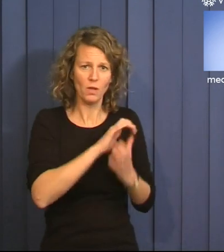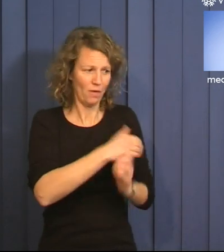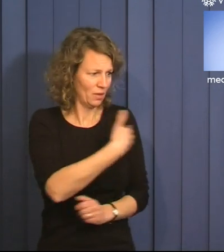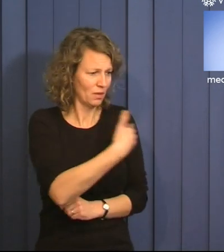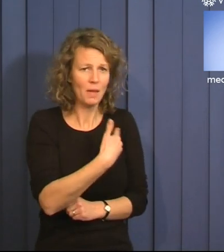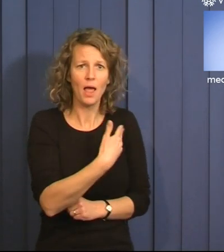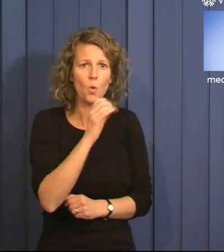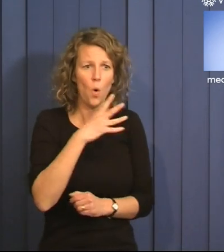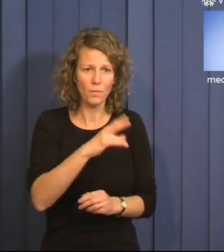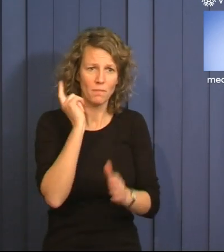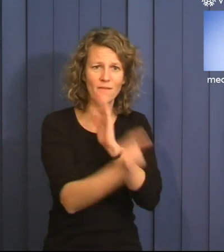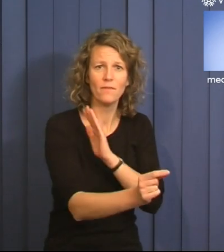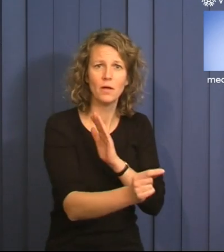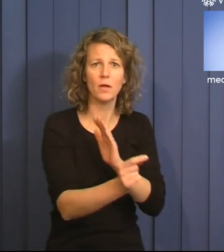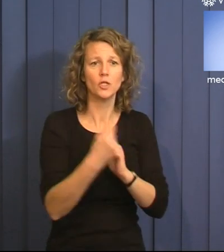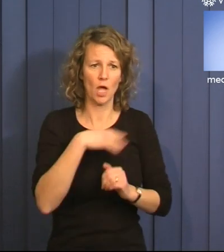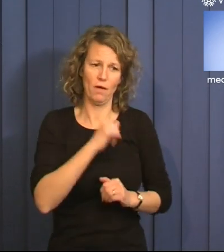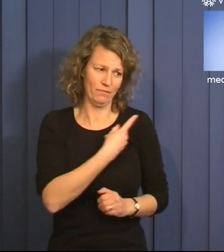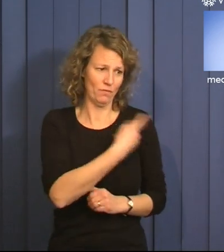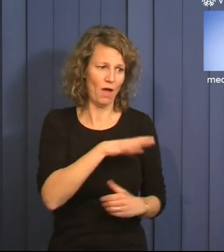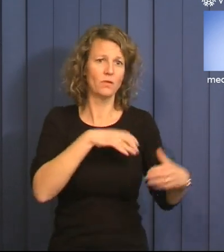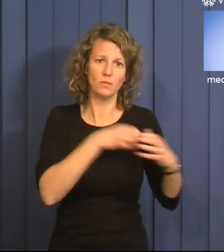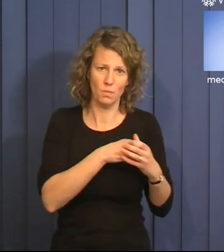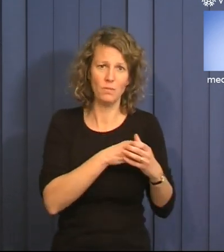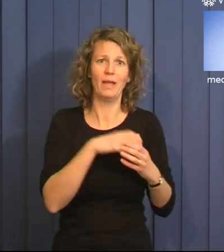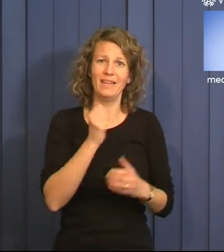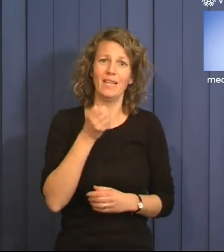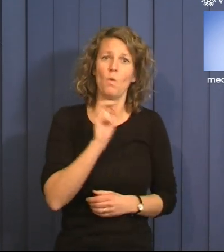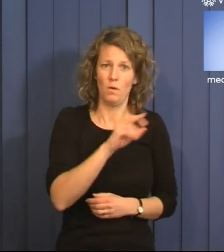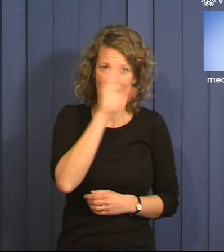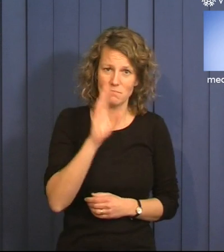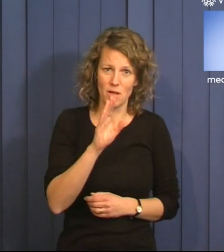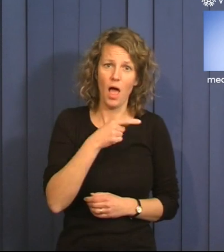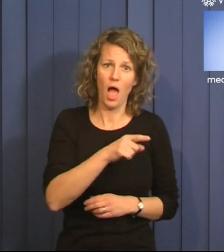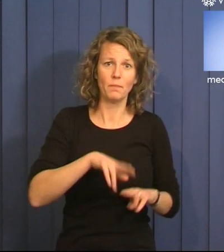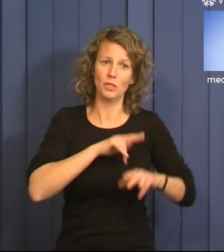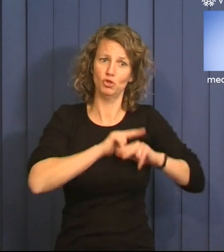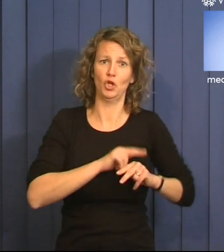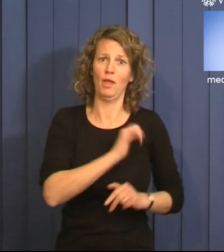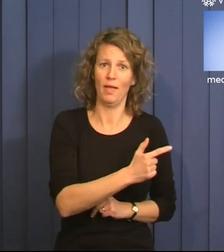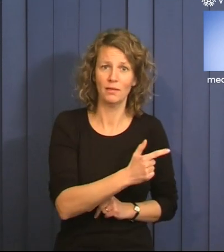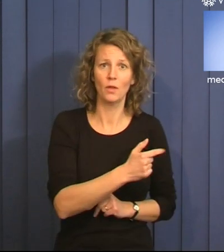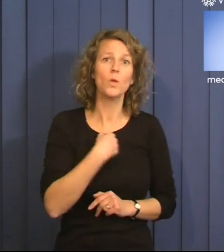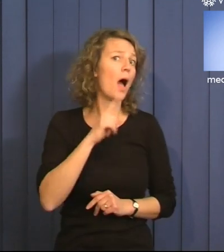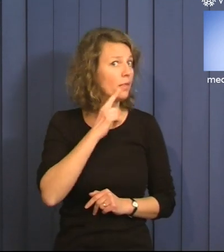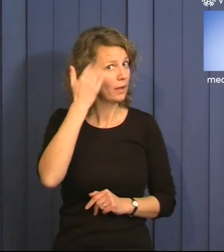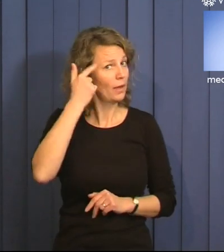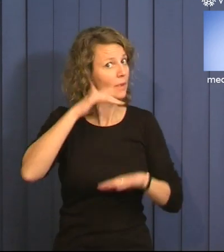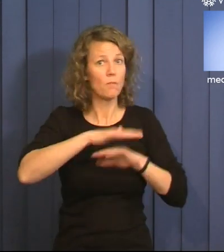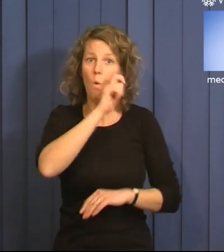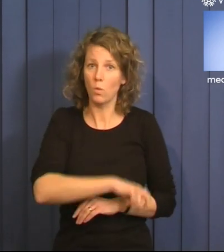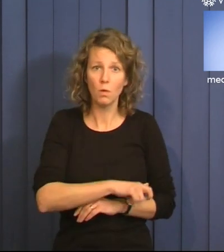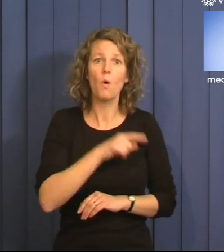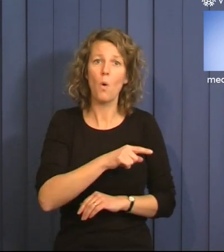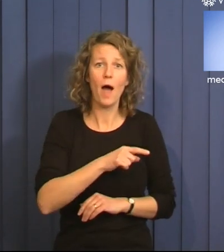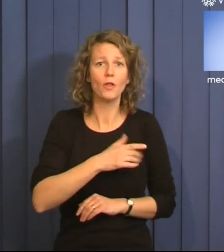drar till New York? Jag hade varit ihop med min kille i nio år. Han var mitt ankare i livet. Och någon som jag alltid kunde lita på och